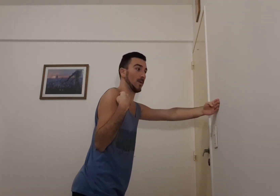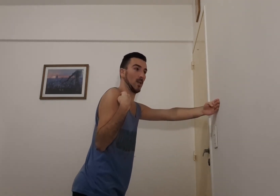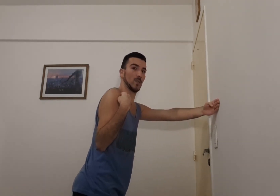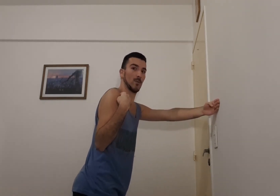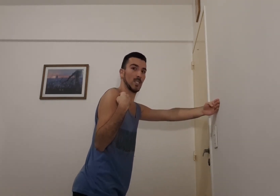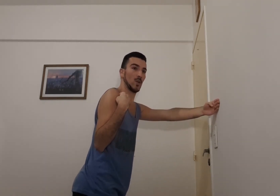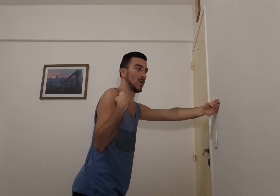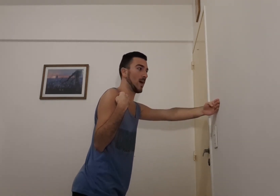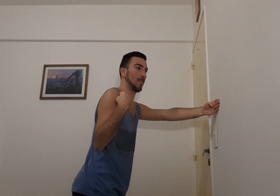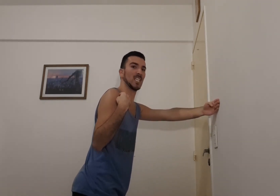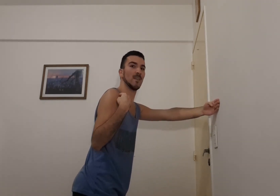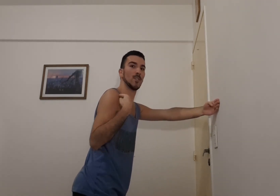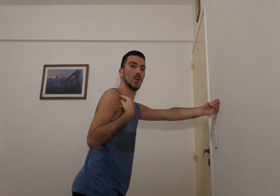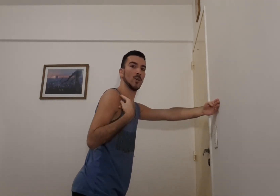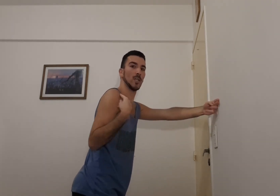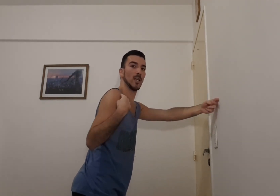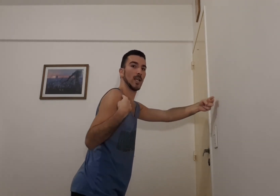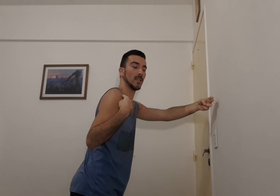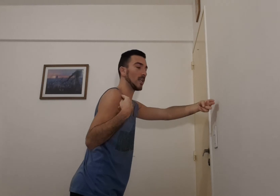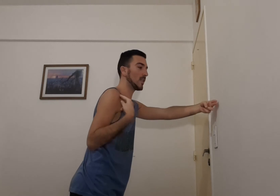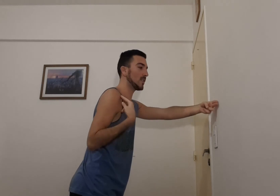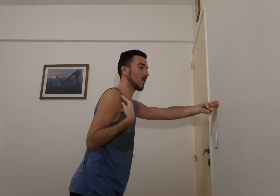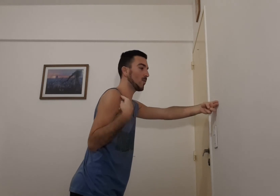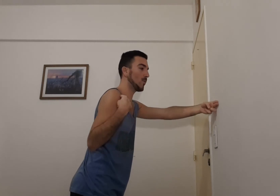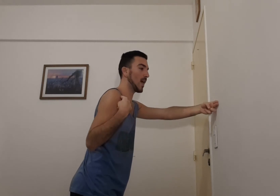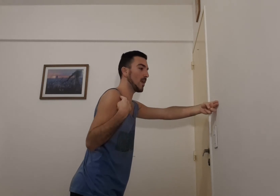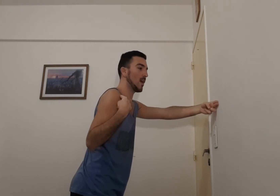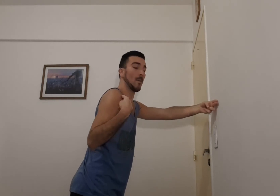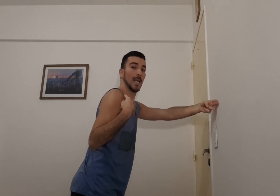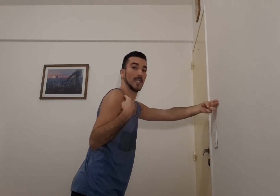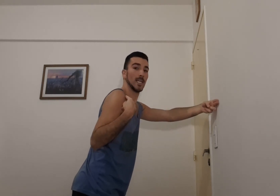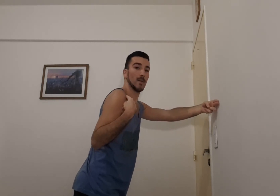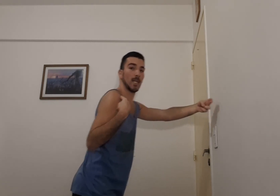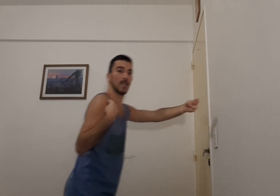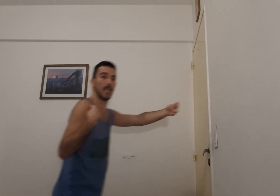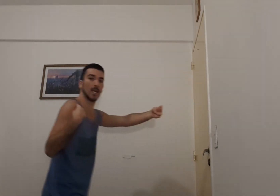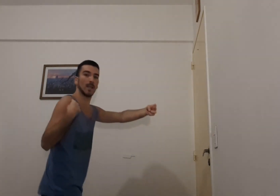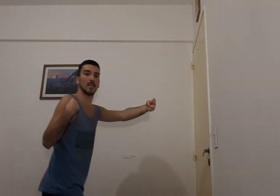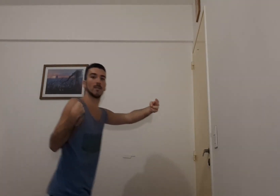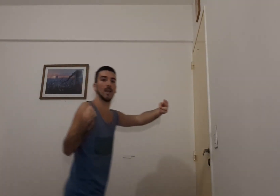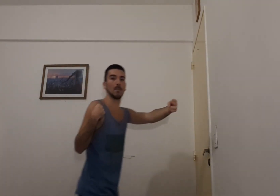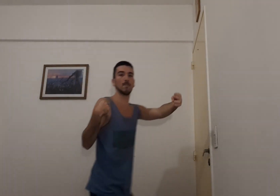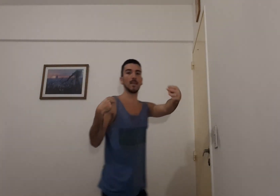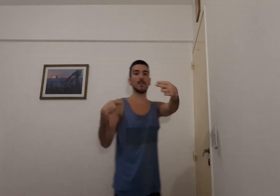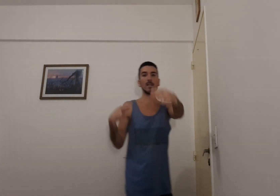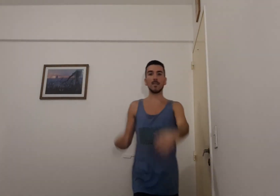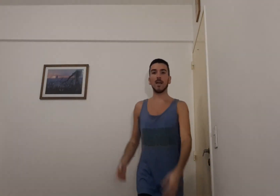través de la observación y la percepción y la inteligencia corporal, van a tener que mantener la misma distancia.